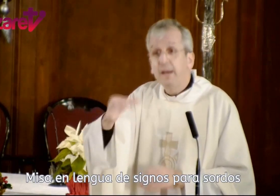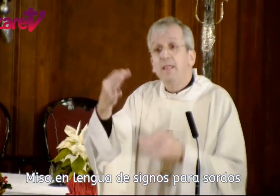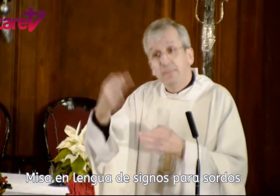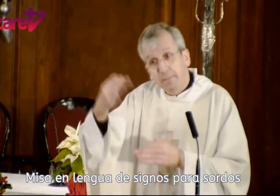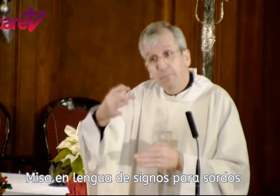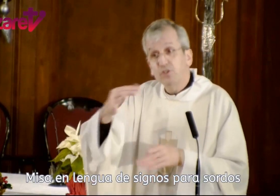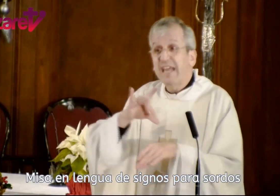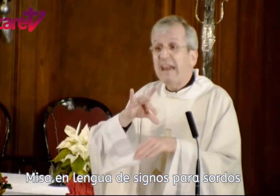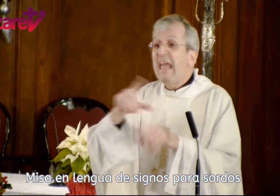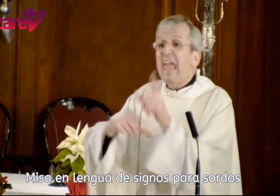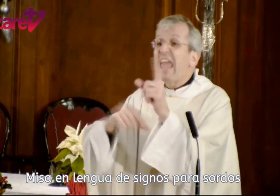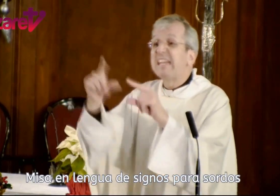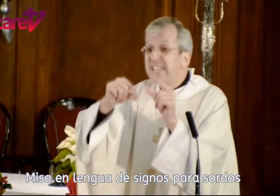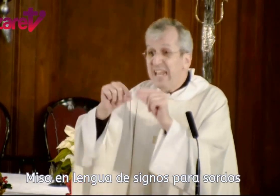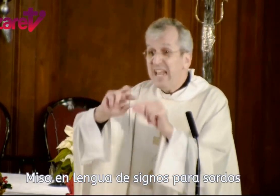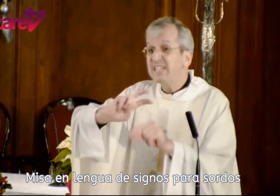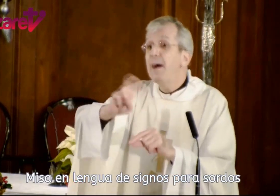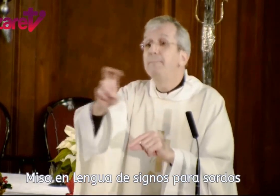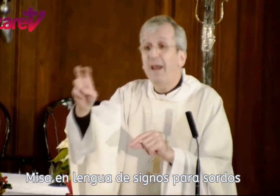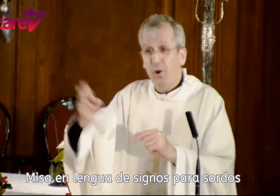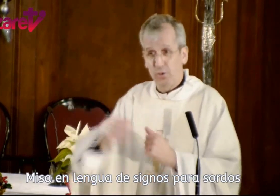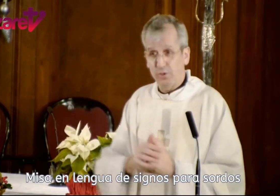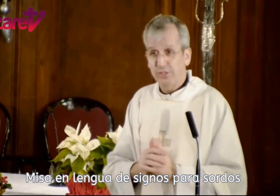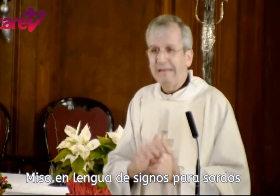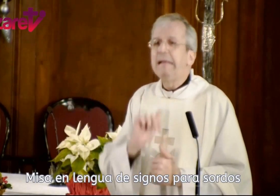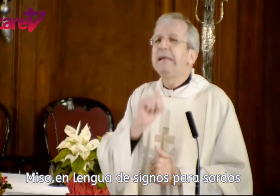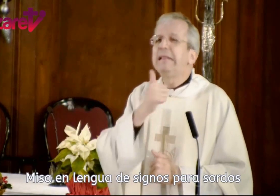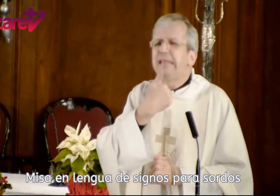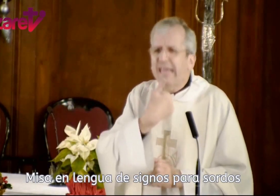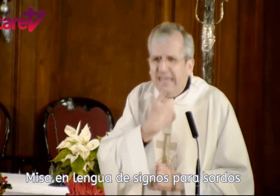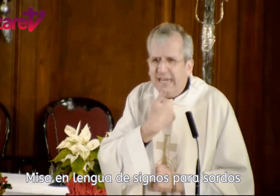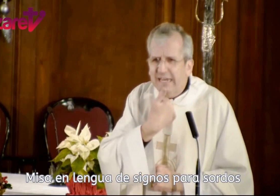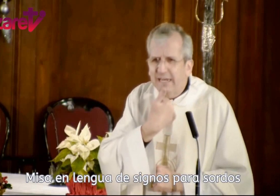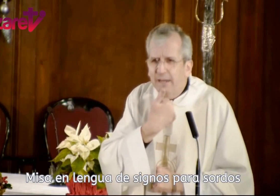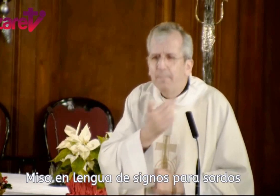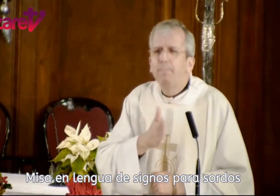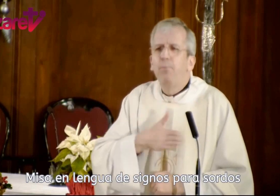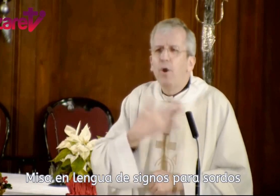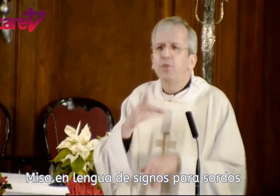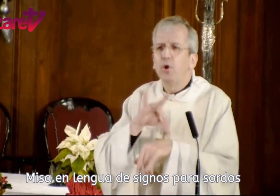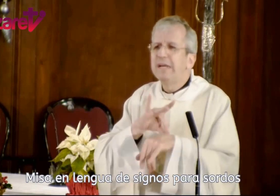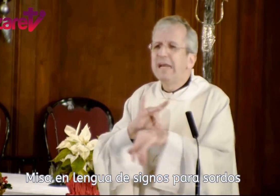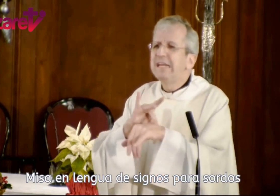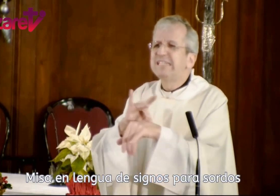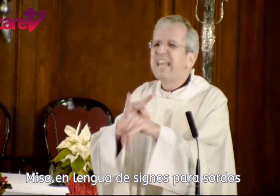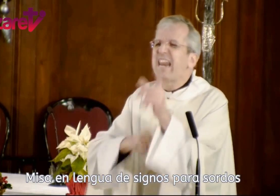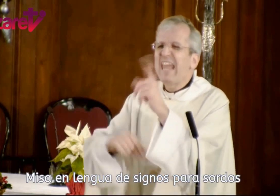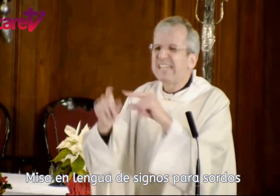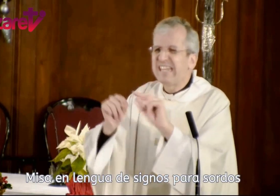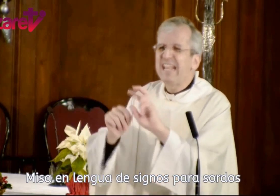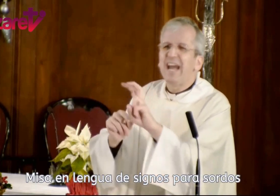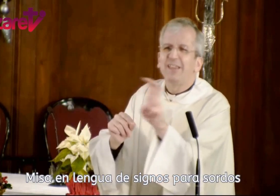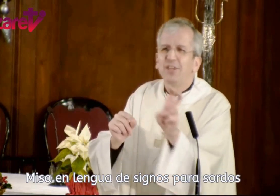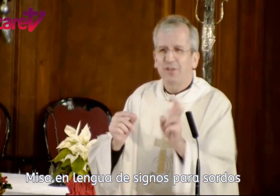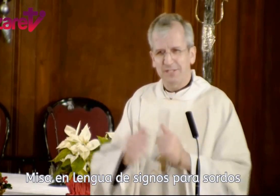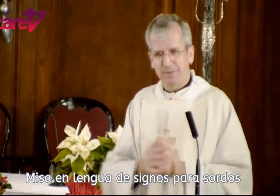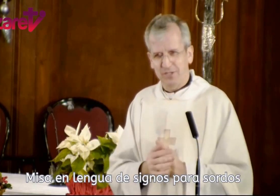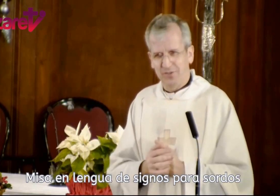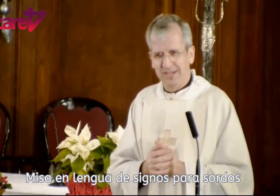debemos ser estrellas para otros, ¿de quién puedo ser estrella de otras personas?